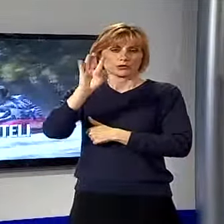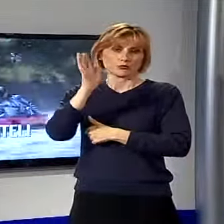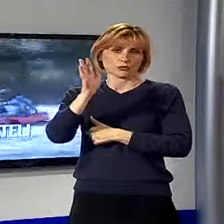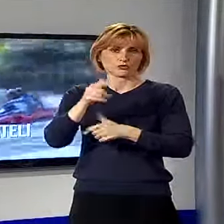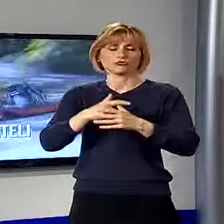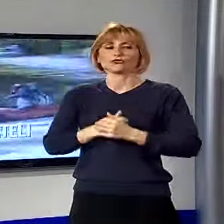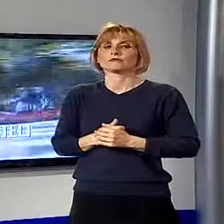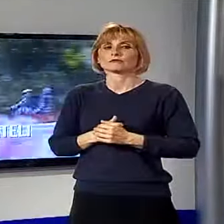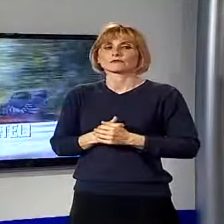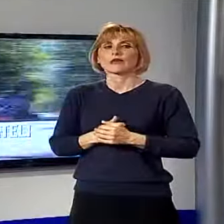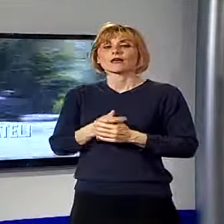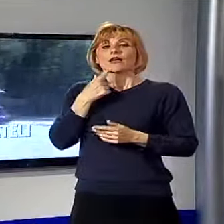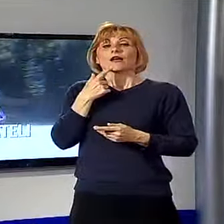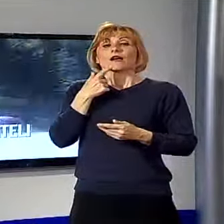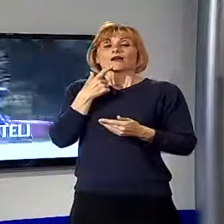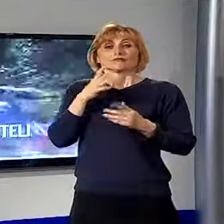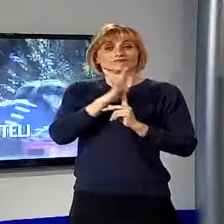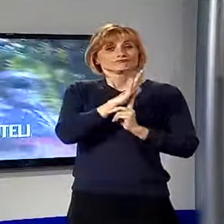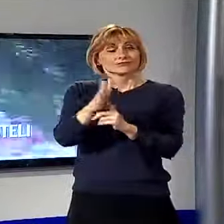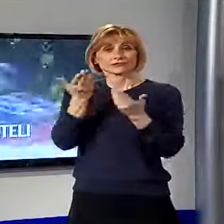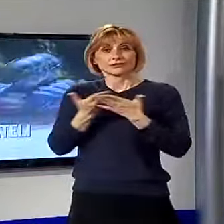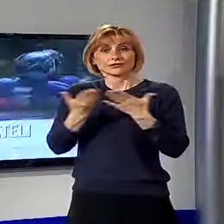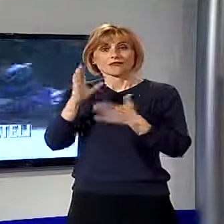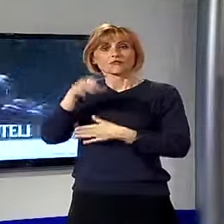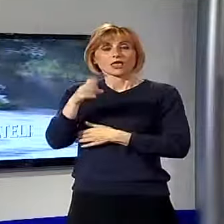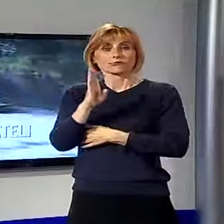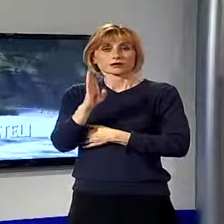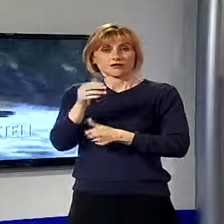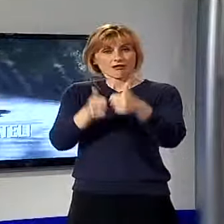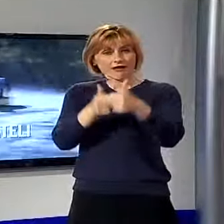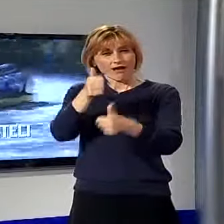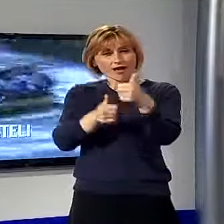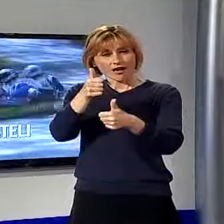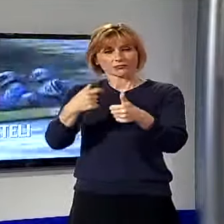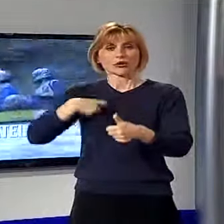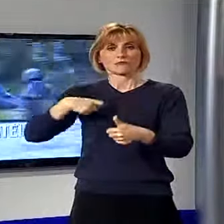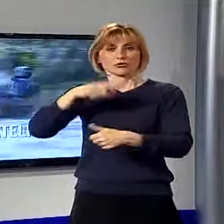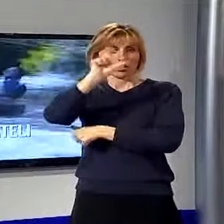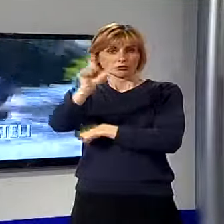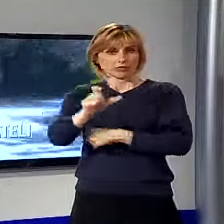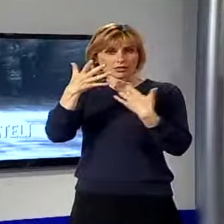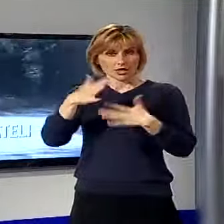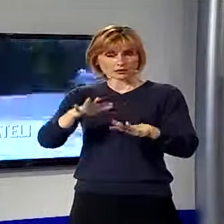Conchiamateli i carretti, grande spettacolo a Villa Basilica nella gara valida per il campionato italiano.